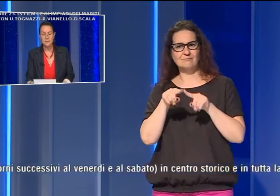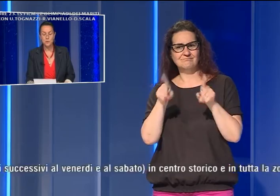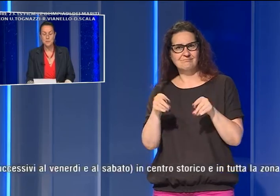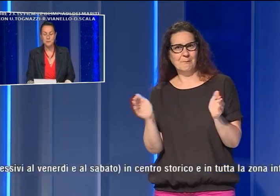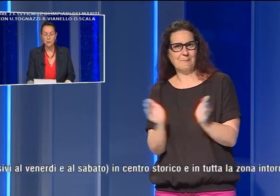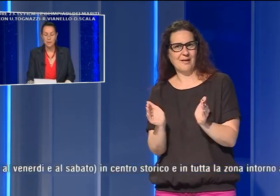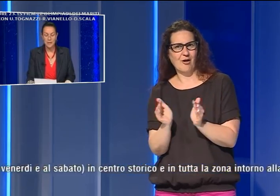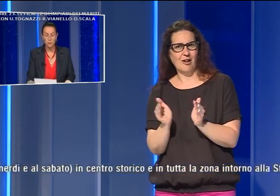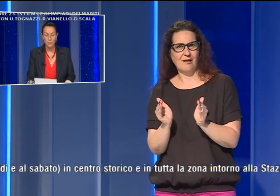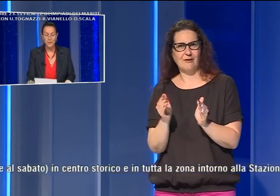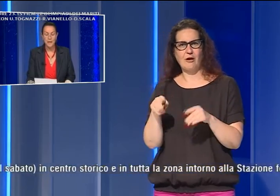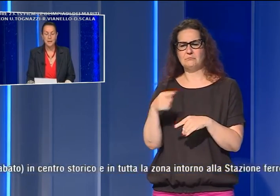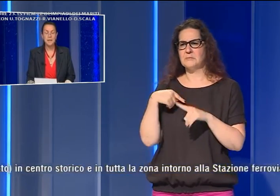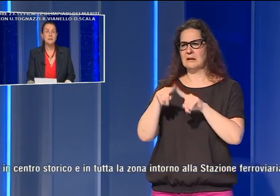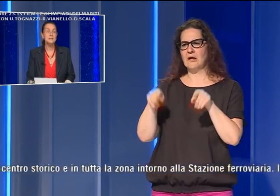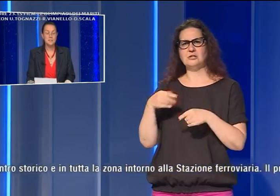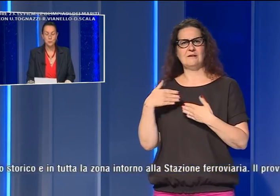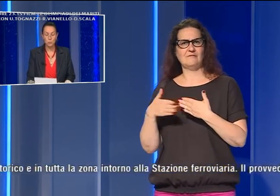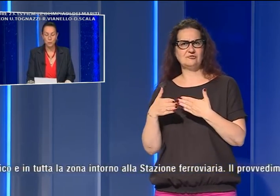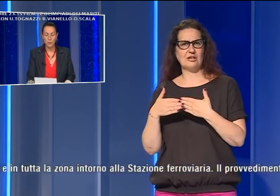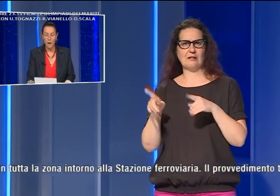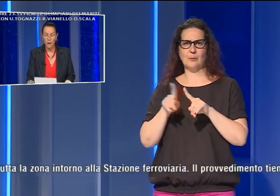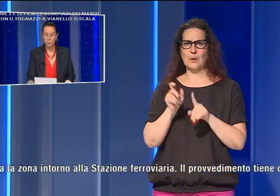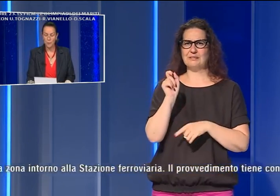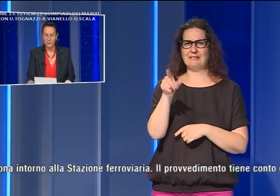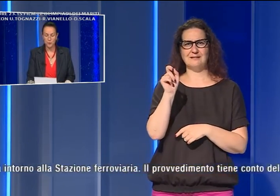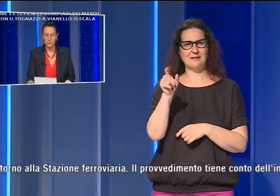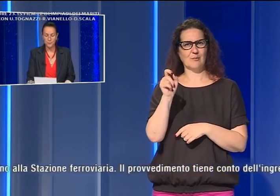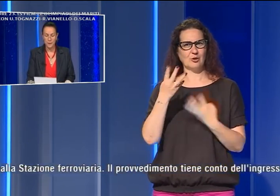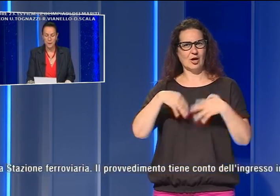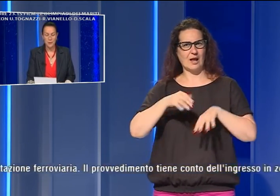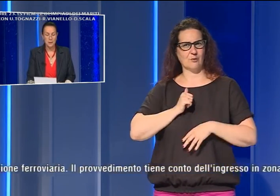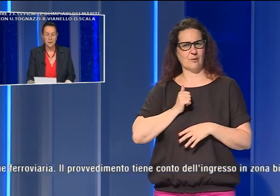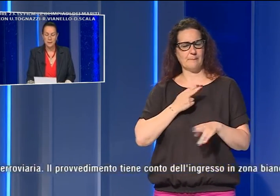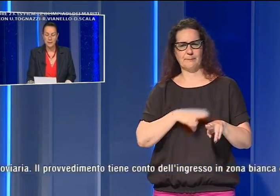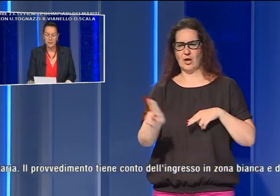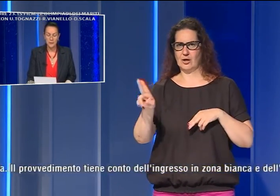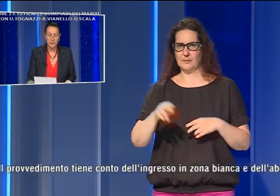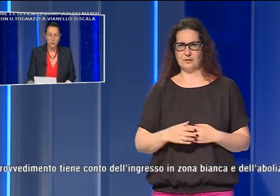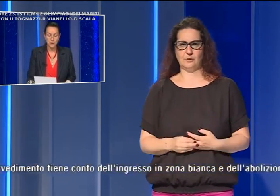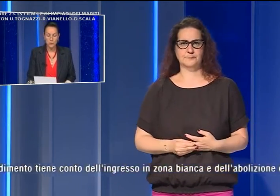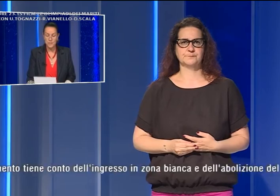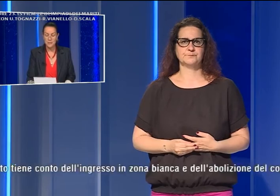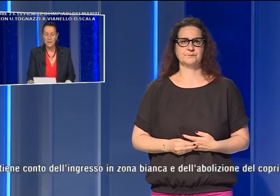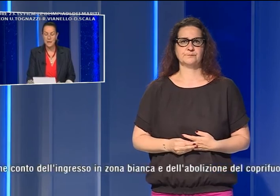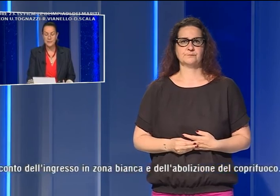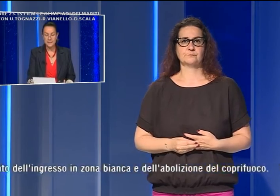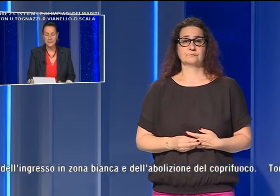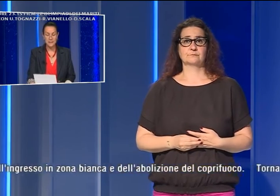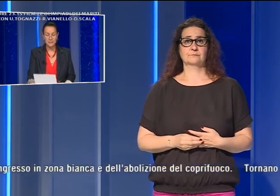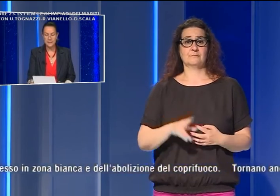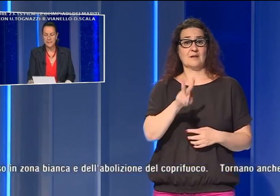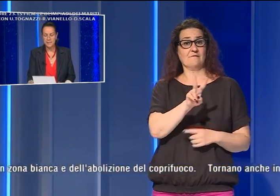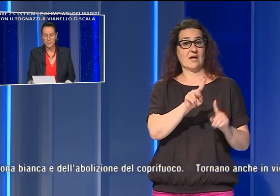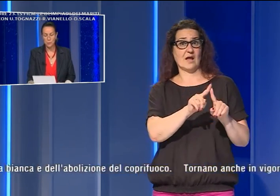negli esercizi di vicinato e nei distributori automatici. Nei giorni successivi, dal